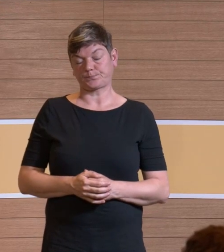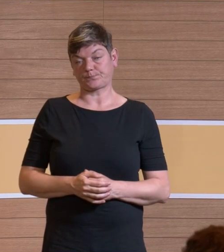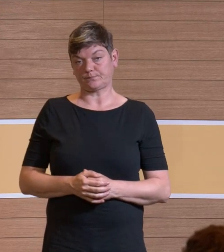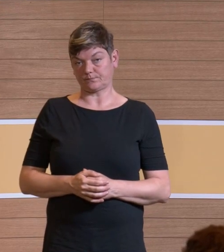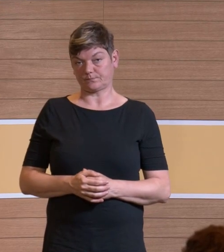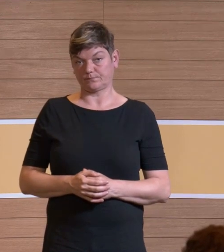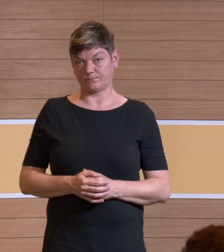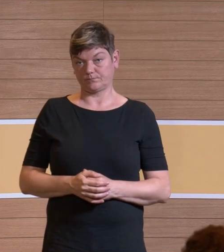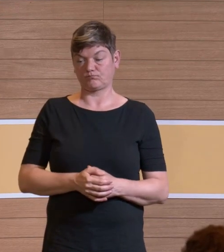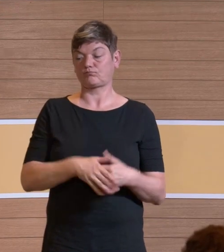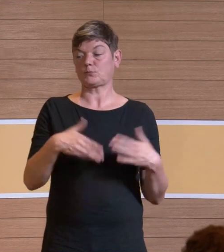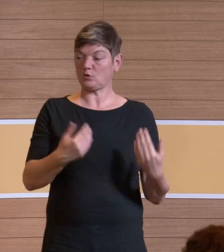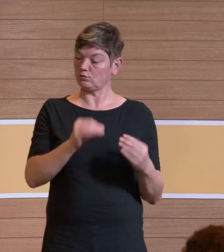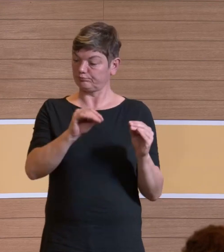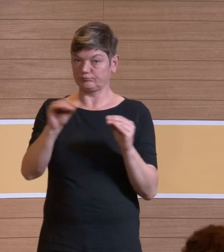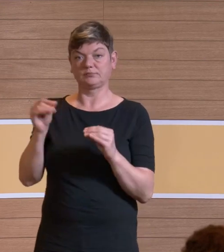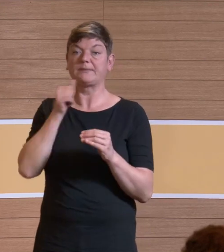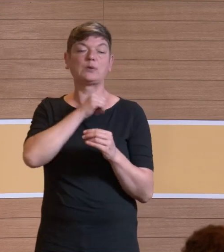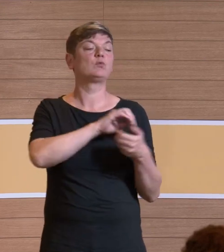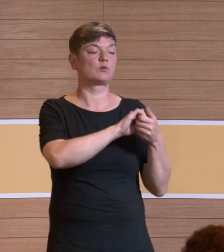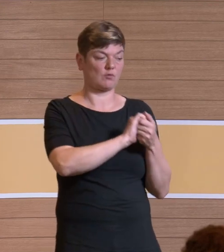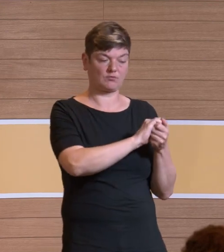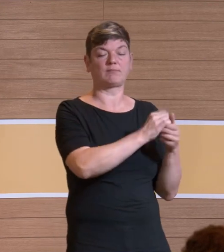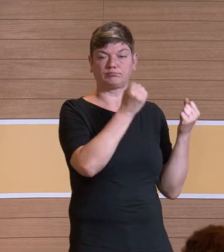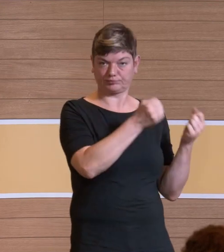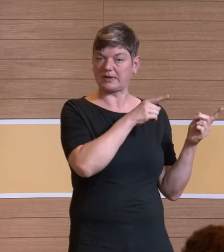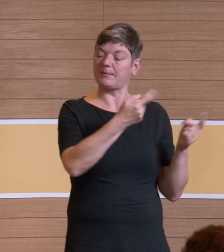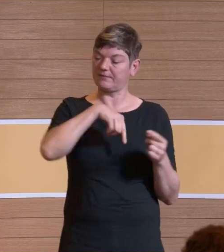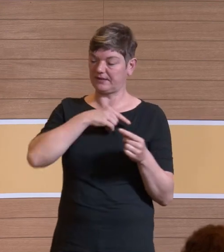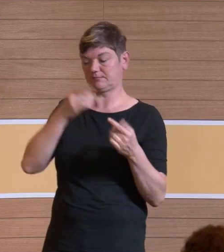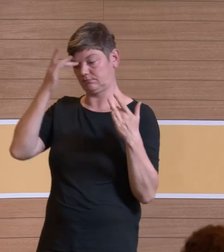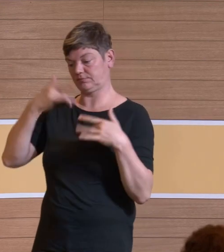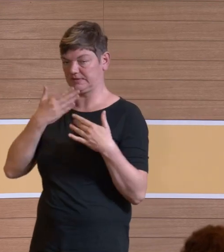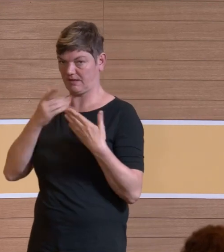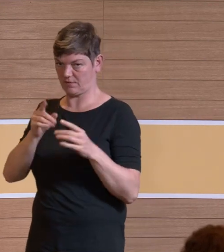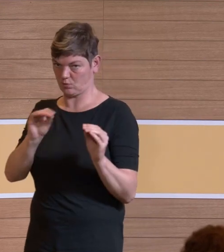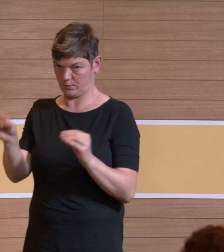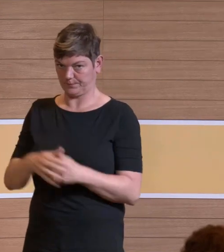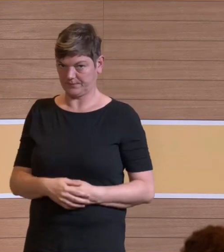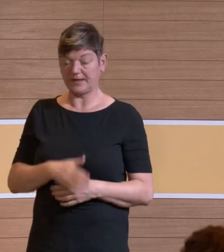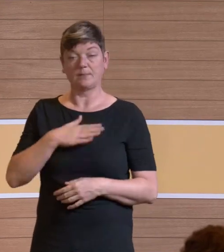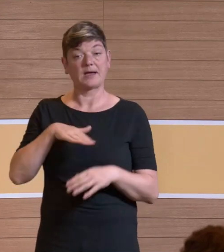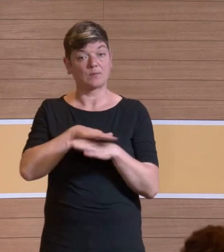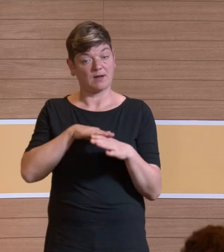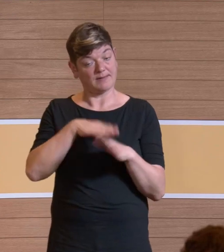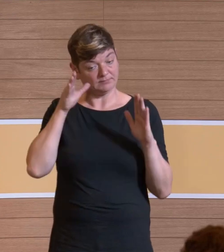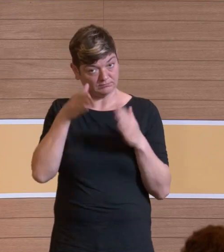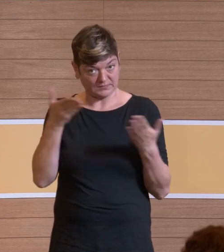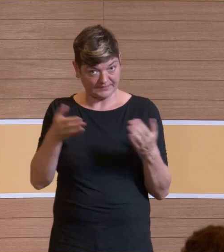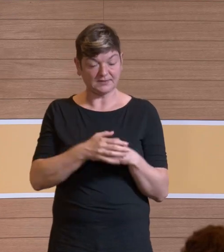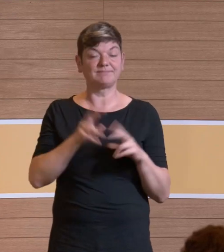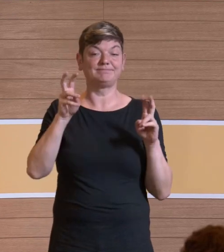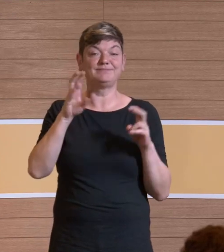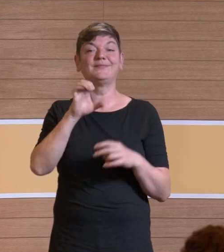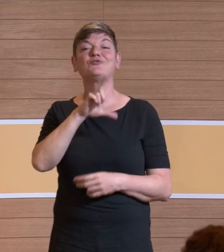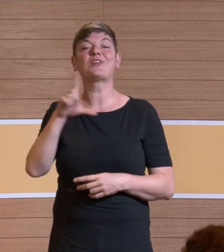außerhalb der Berufsgenossenschaften. Ja, meine Gebiete, mit denen ich mich intensiver beschäftige, ist Schall und Rauch,